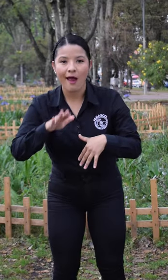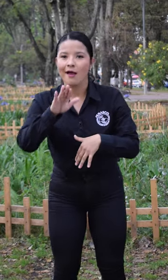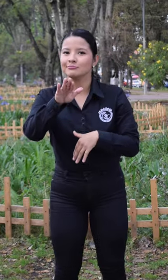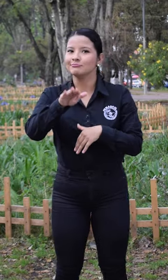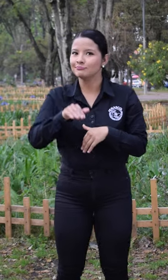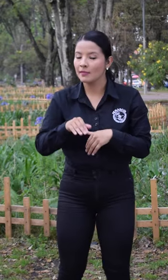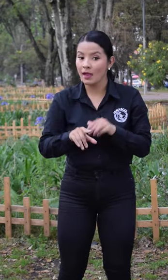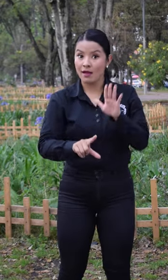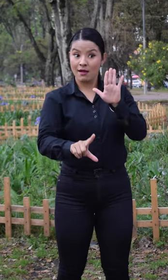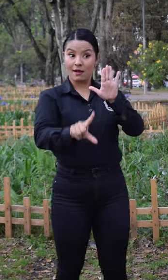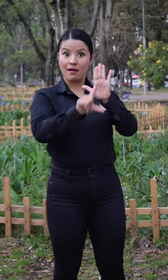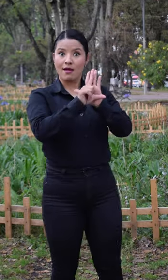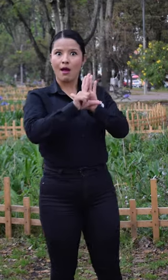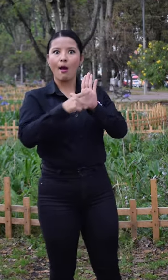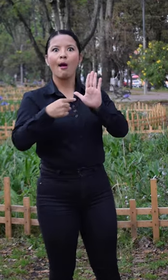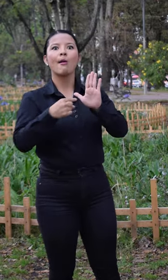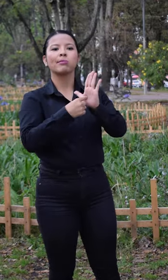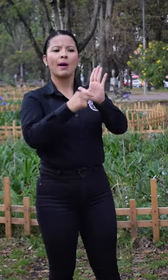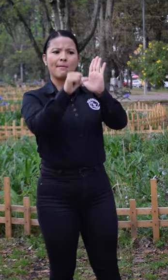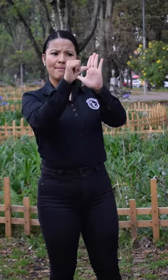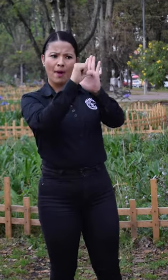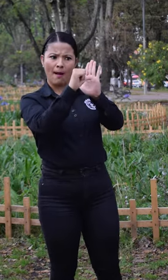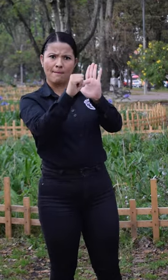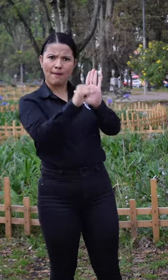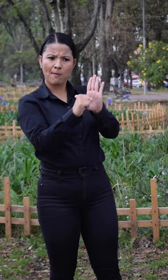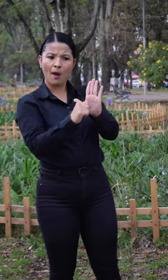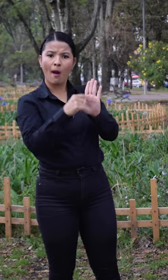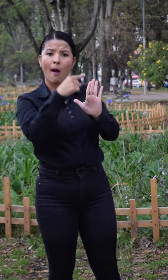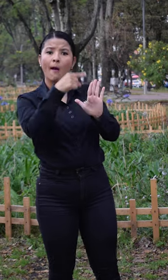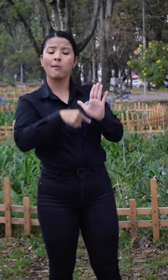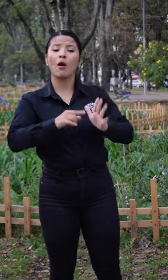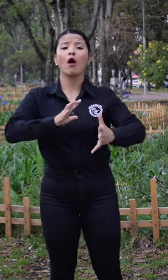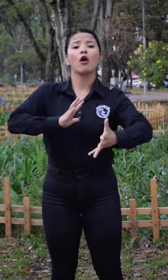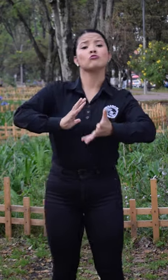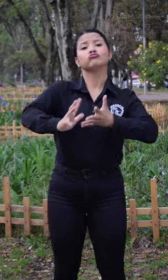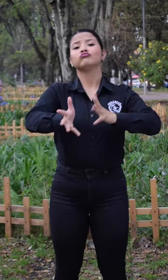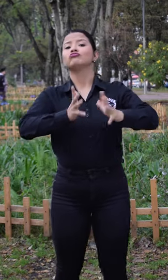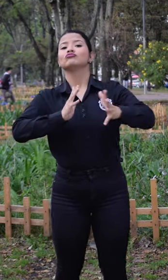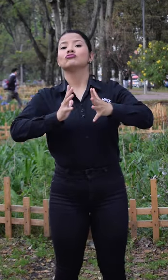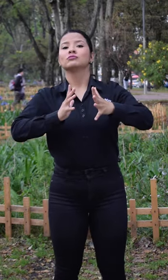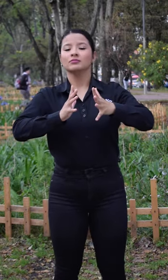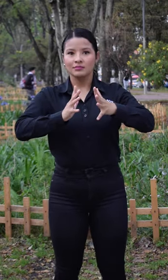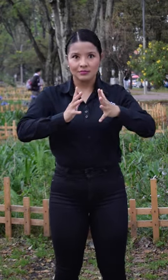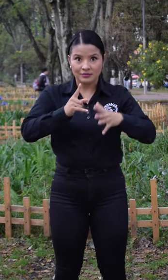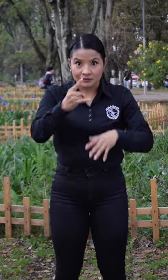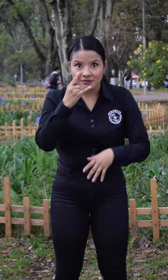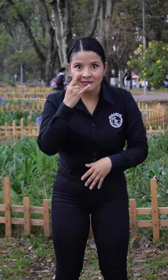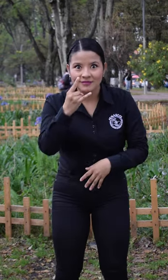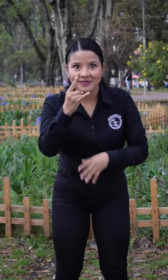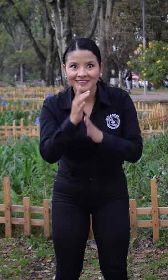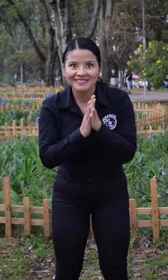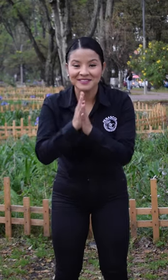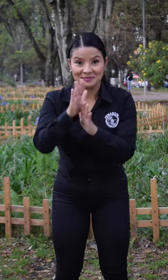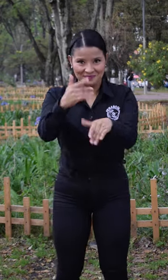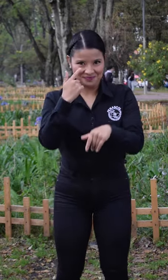¿Quieren obtener más información acerca de la ley 324? ¿Saber qué dice cada uno de sus